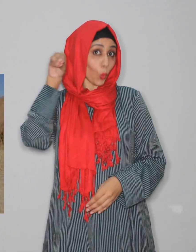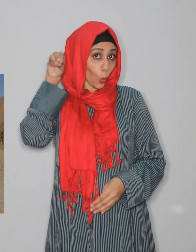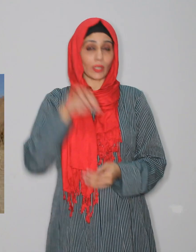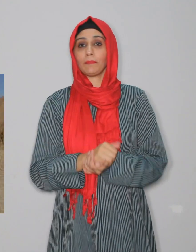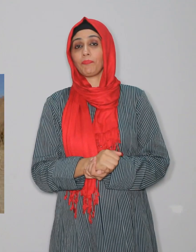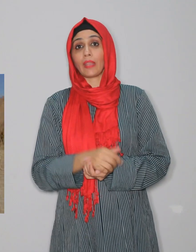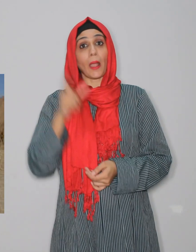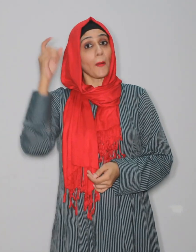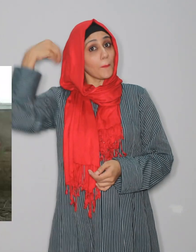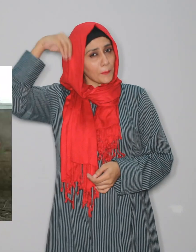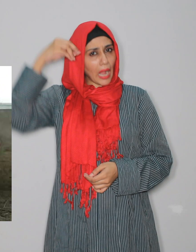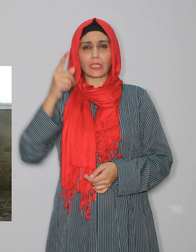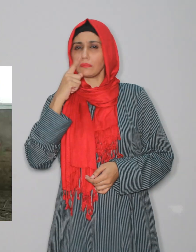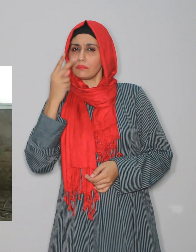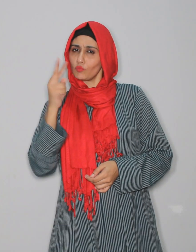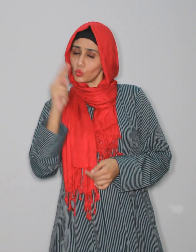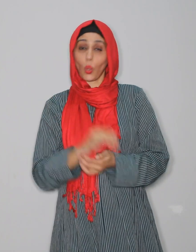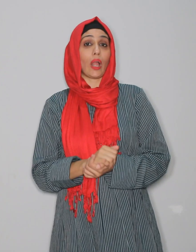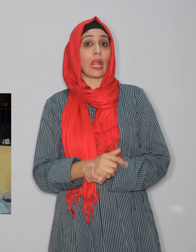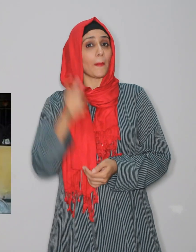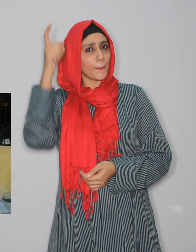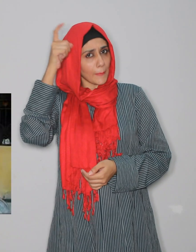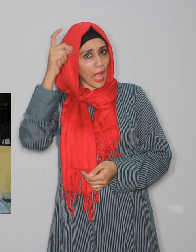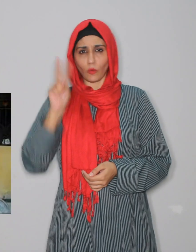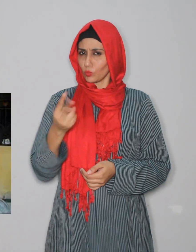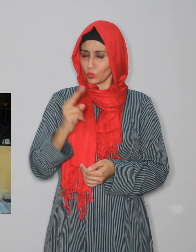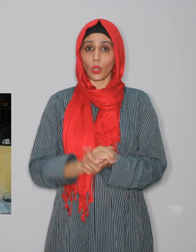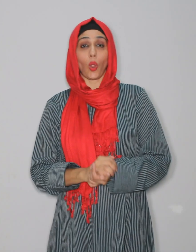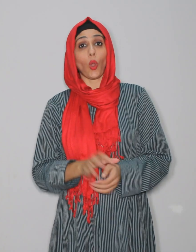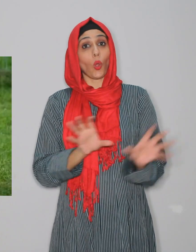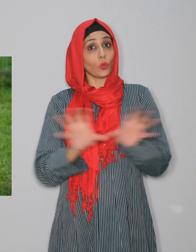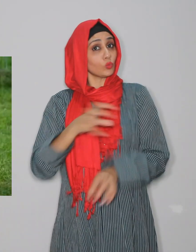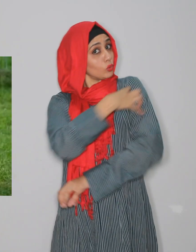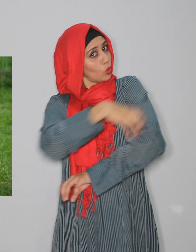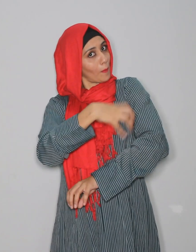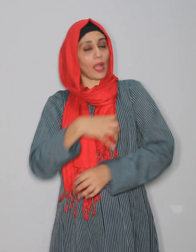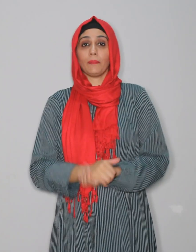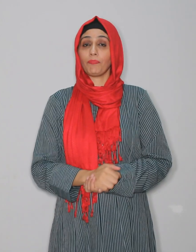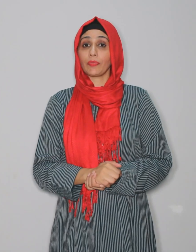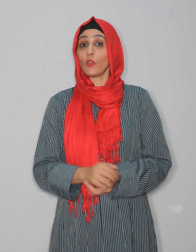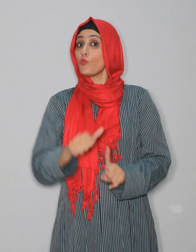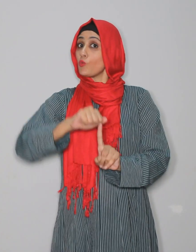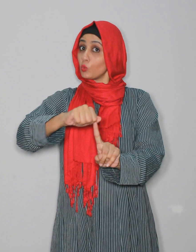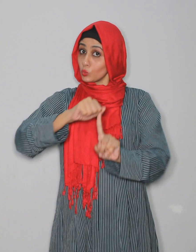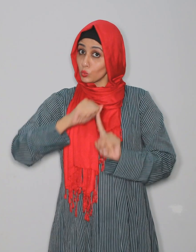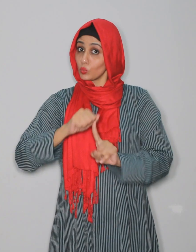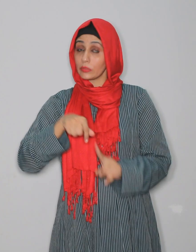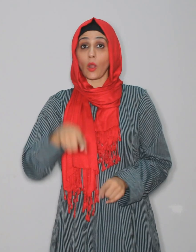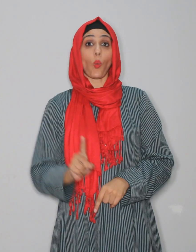بکرا یا بکری گائے یا بیل اور دنبا شامل ہیں لیکن ضروری ہے کہ